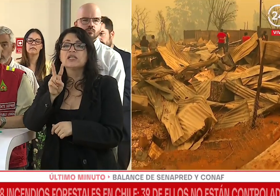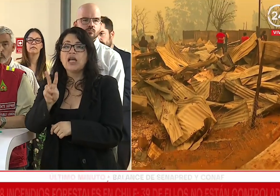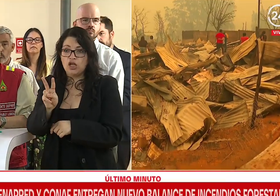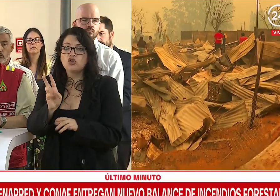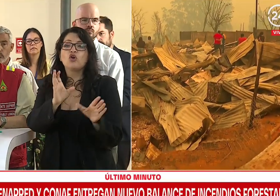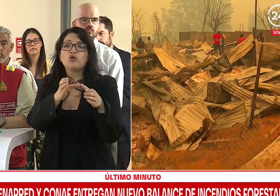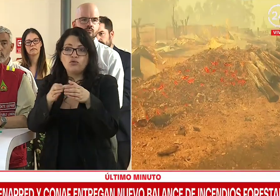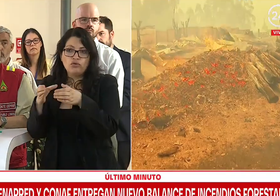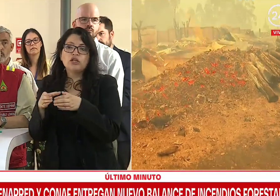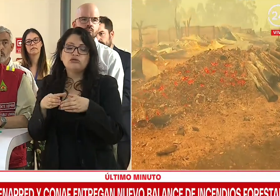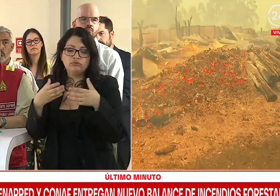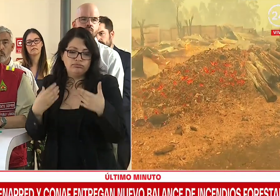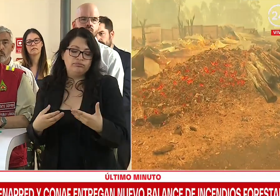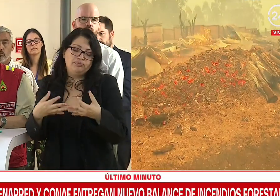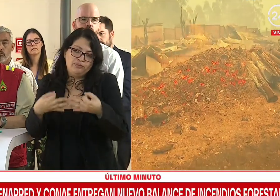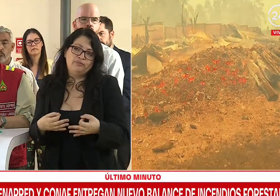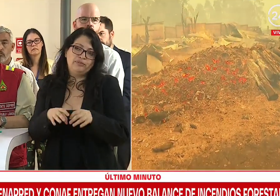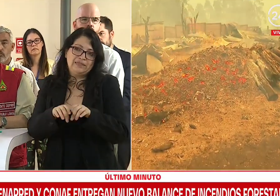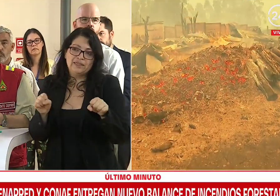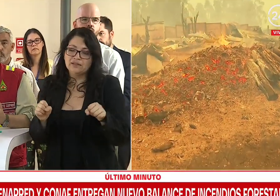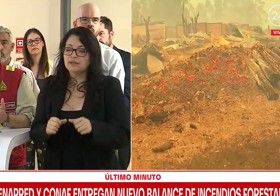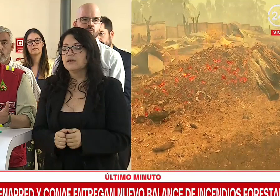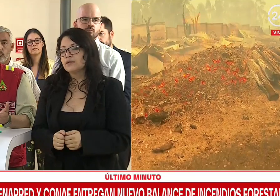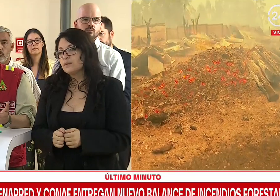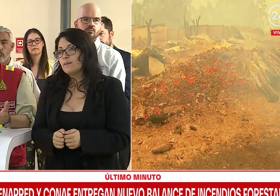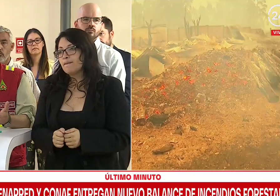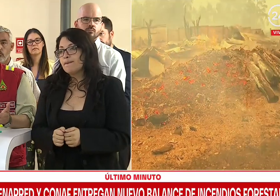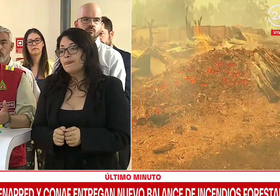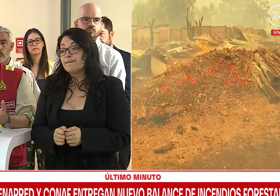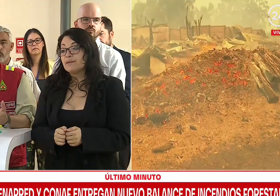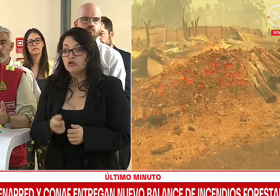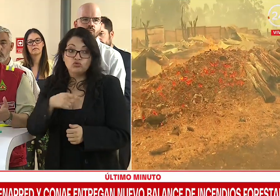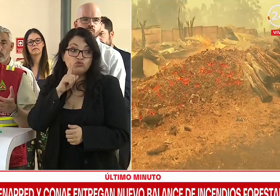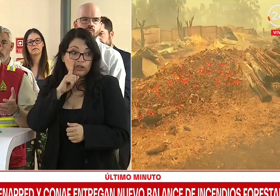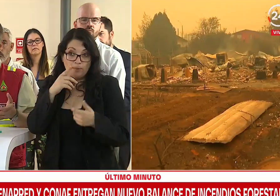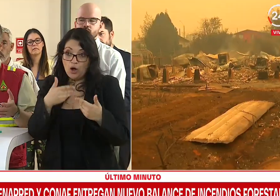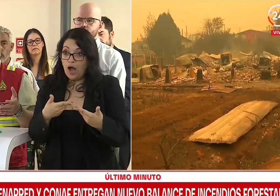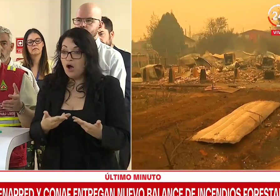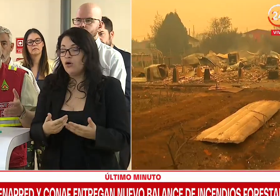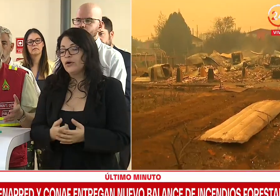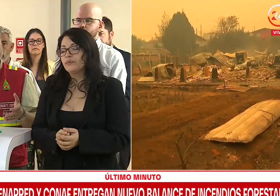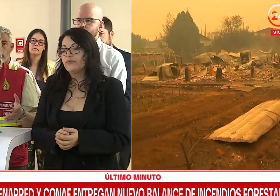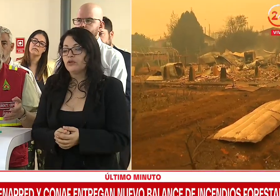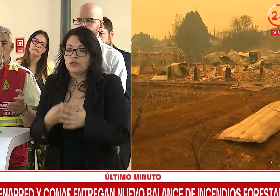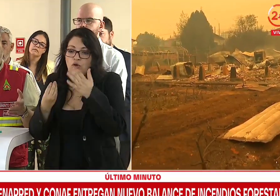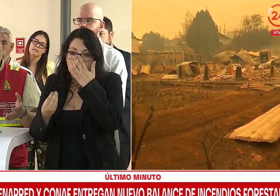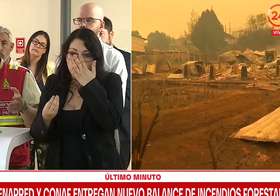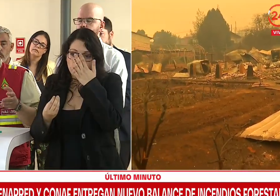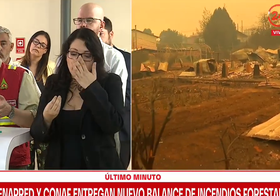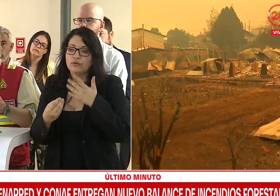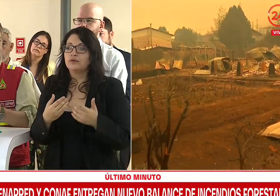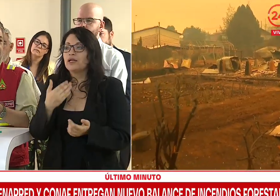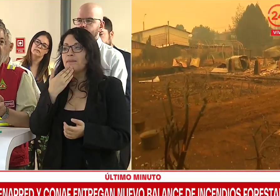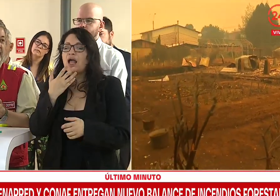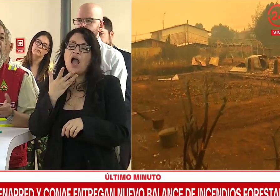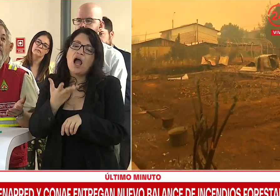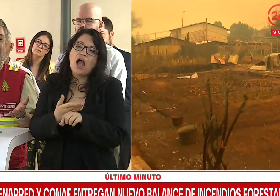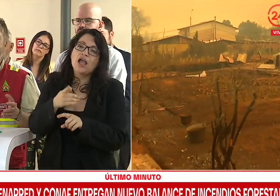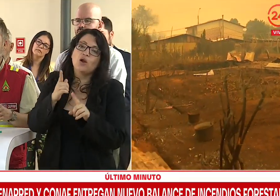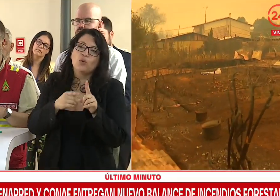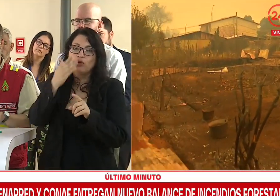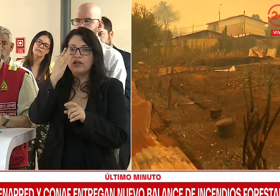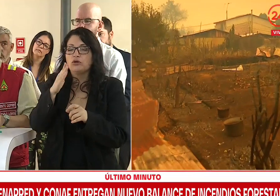brigadas constituidas, las que tenemos disponibles. Evidentemente, las operativas, hay días